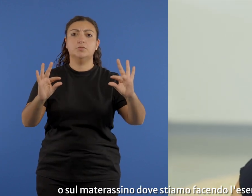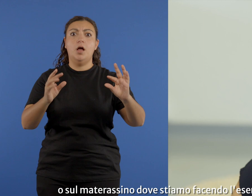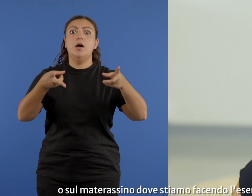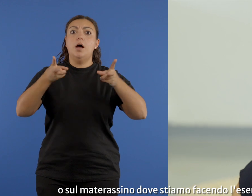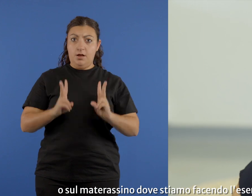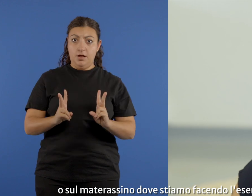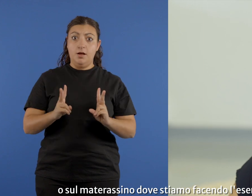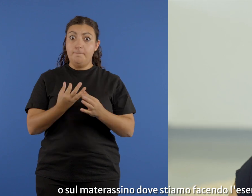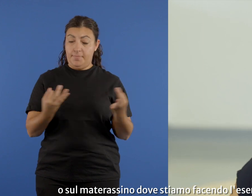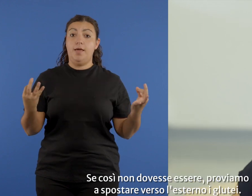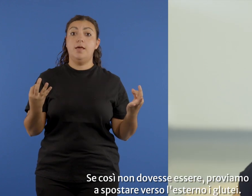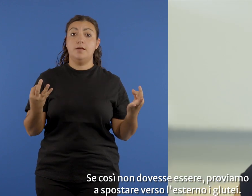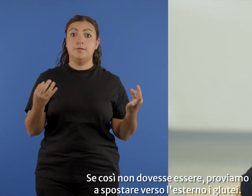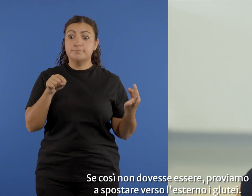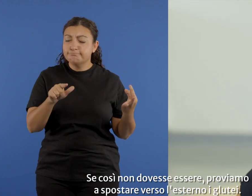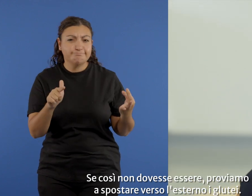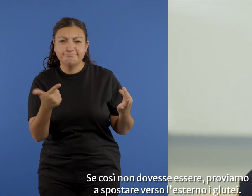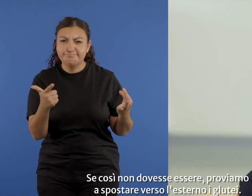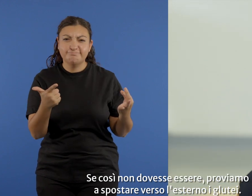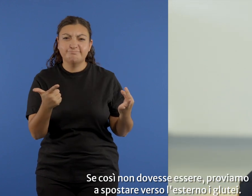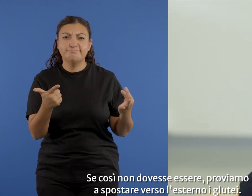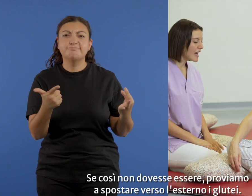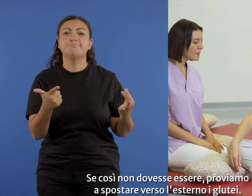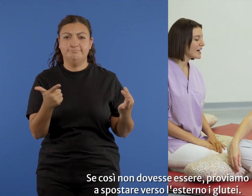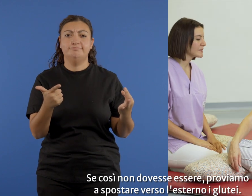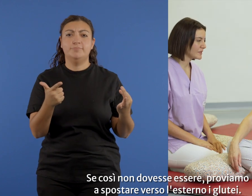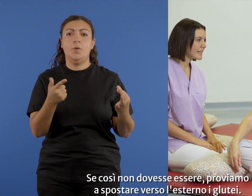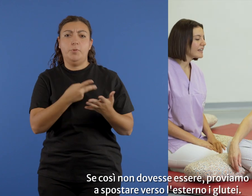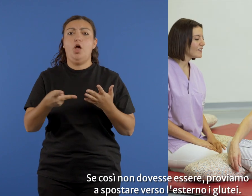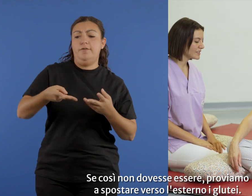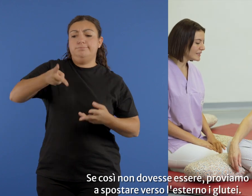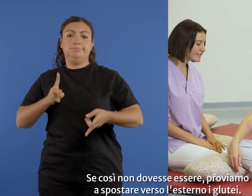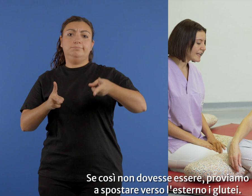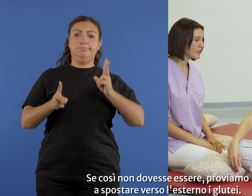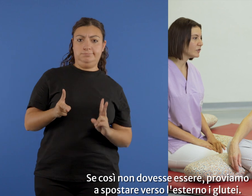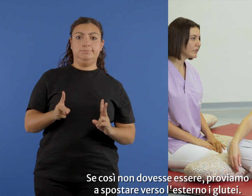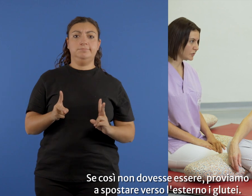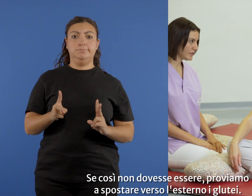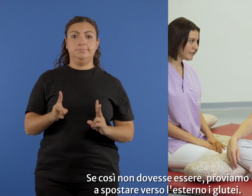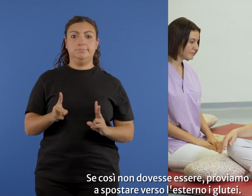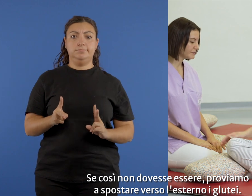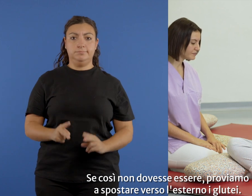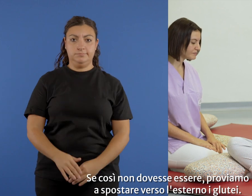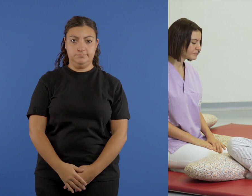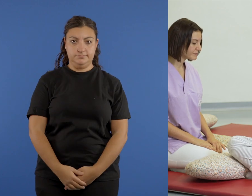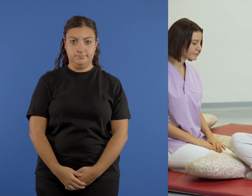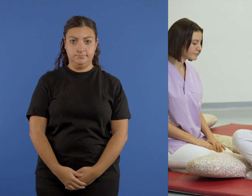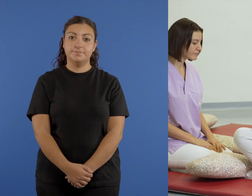facendo l'esercizio. Se così non dovesse essere, proviamo a spostare verso l'esterno i glutei.